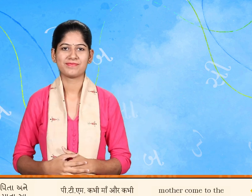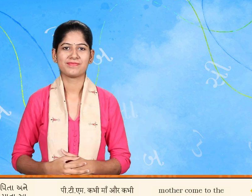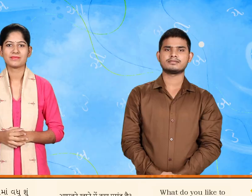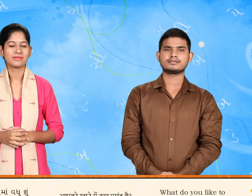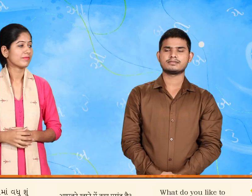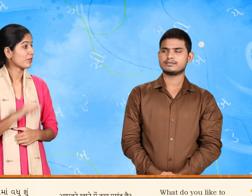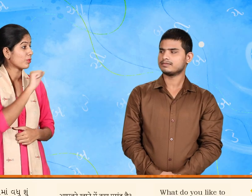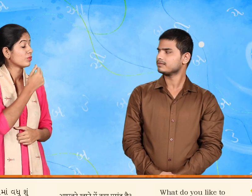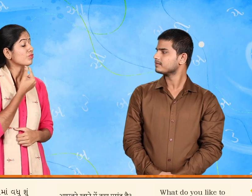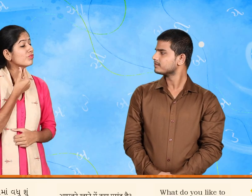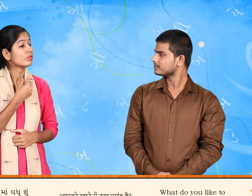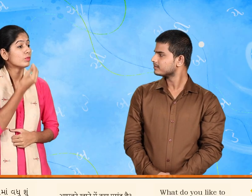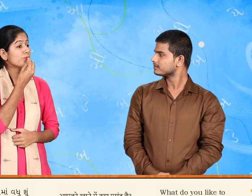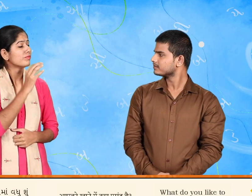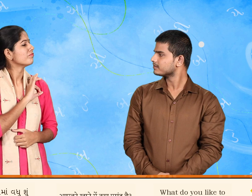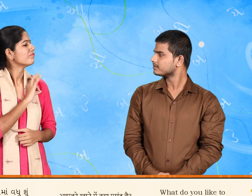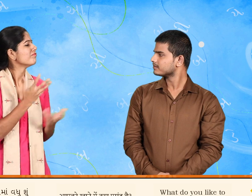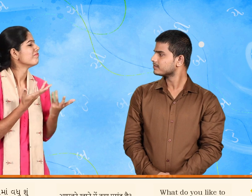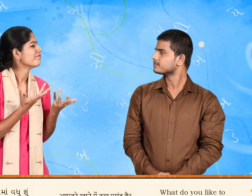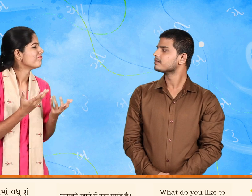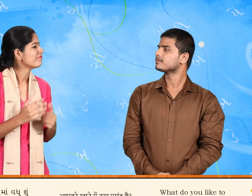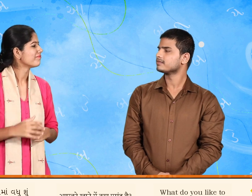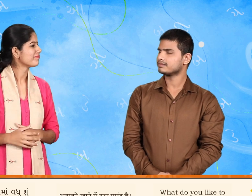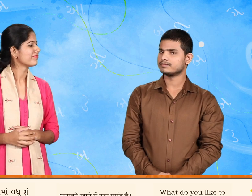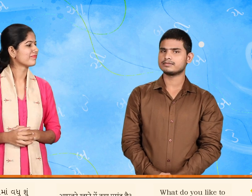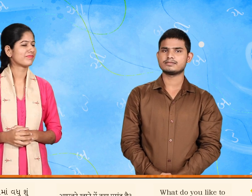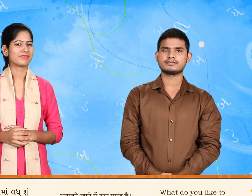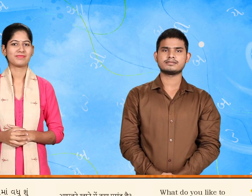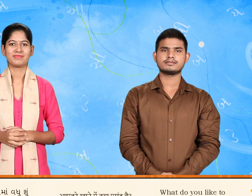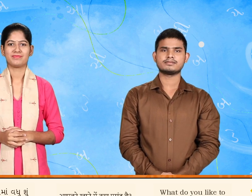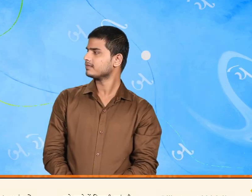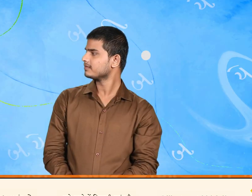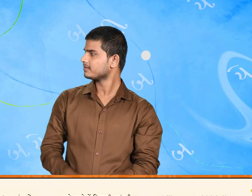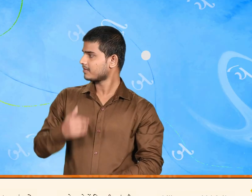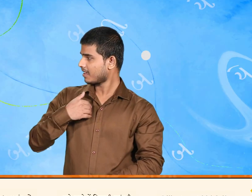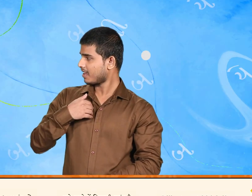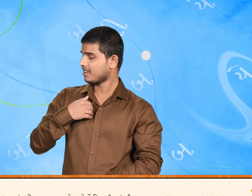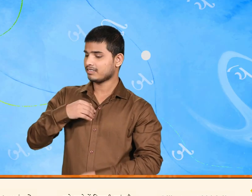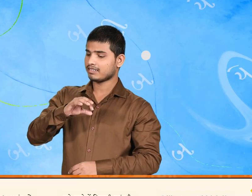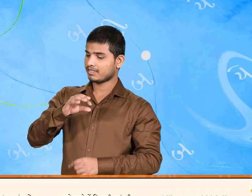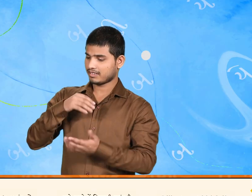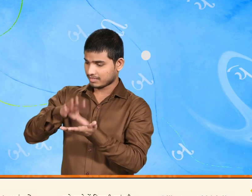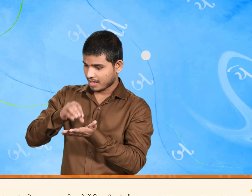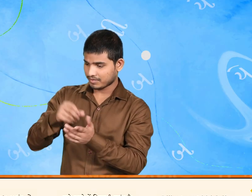તમને જમવામાં વધુશુ પસંછે મને ખીચડી વધું પસંછે